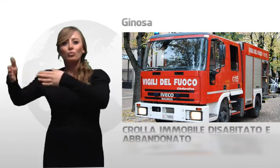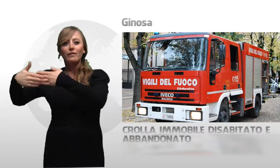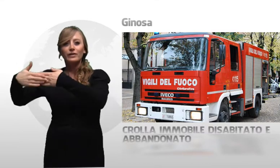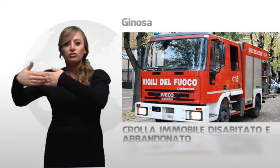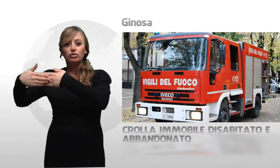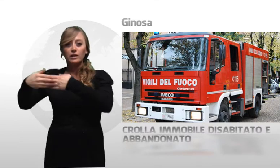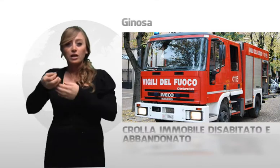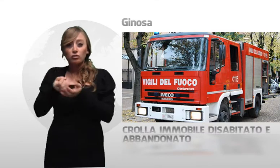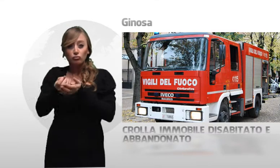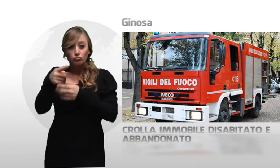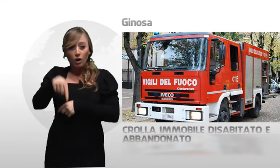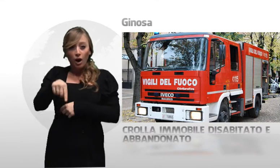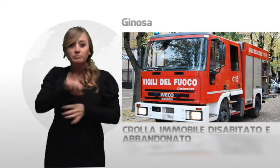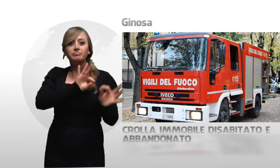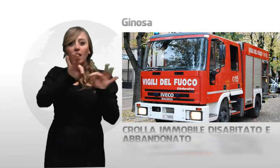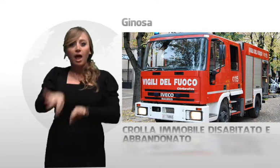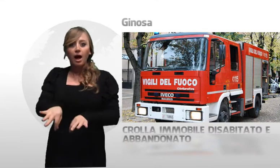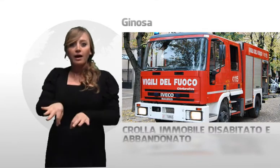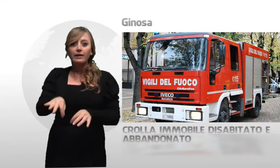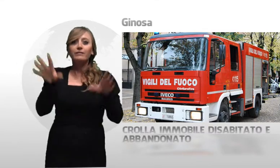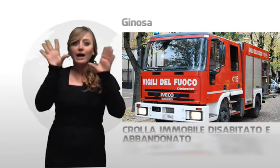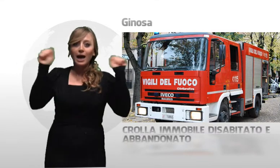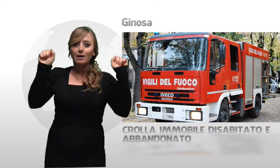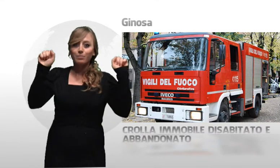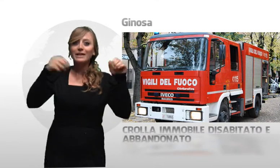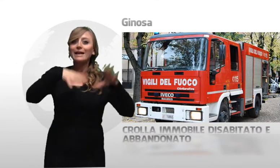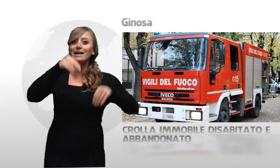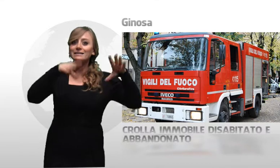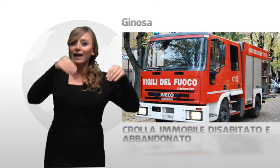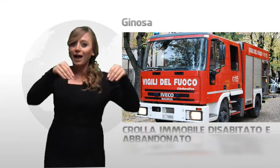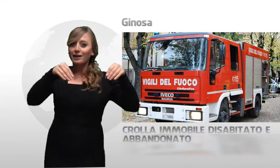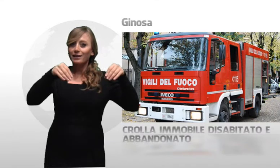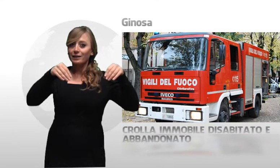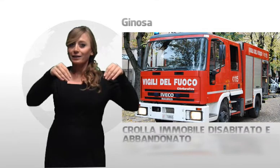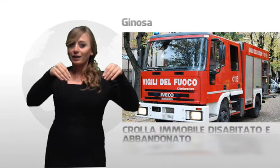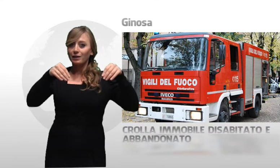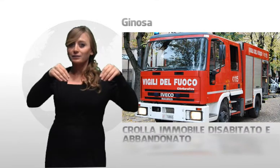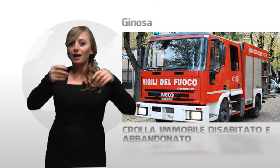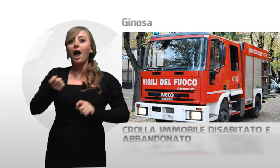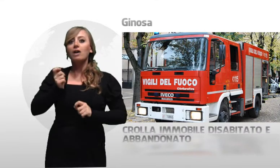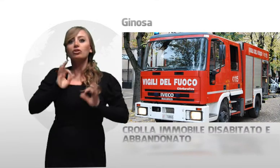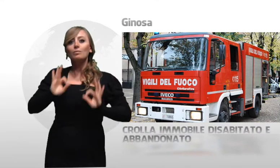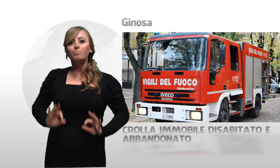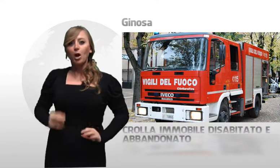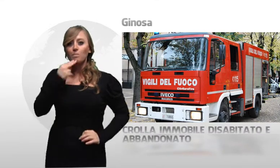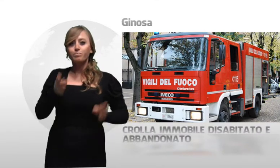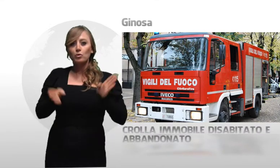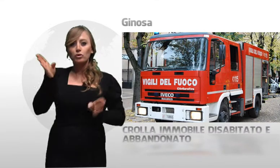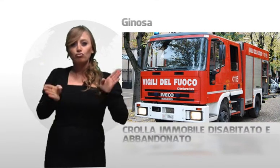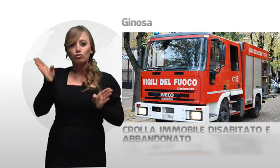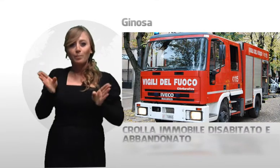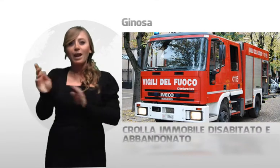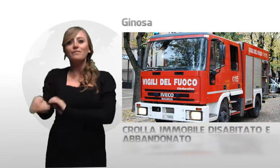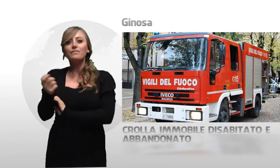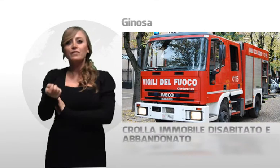vigili del fuoco del comando provinciale di Taranto e gli agenti della polizia municipale. La situazione resta critica a causa del